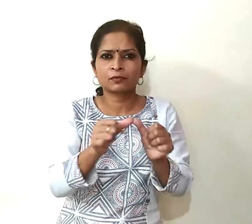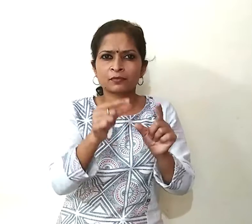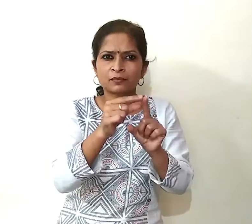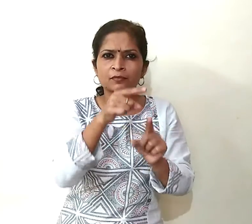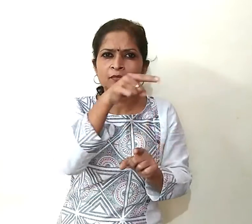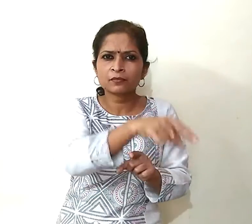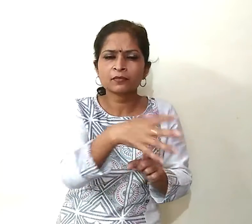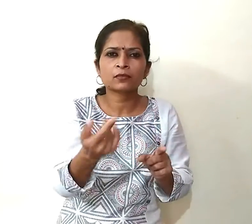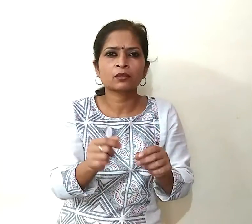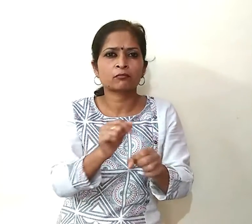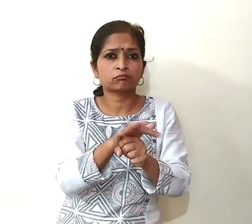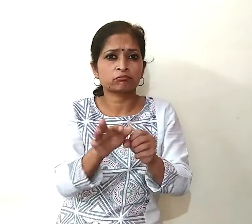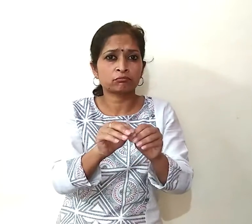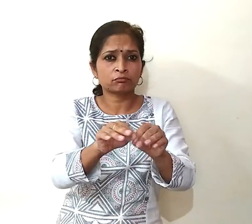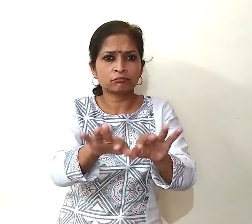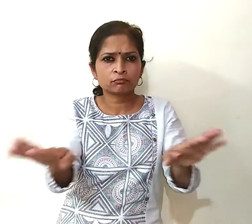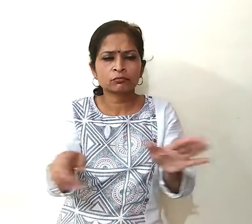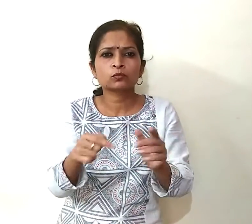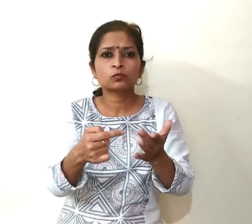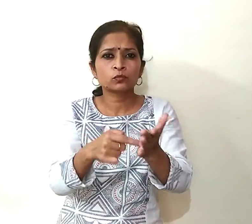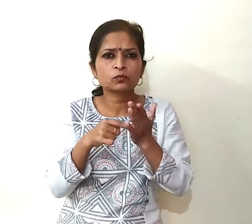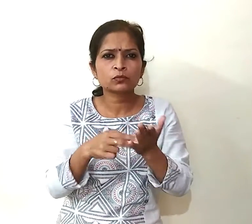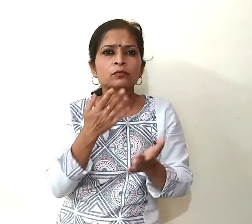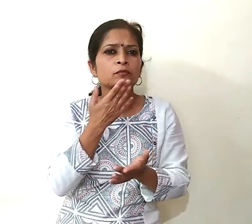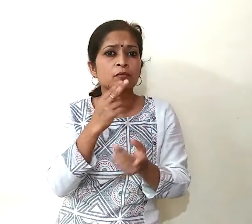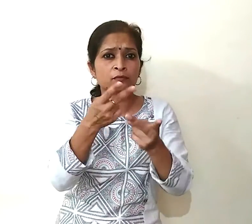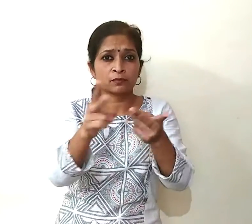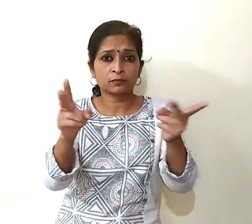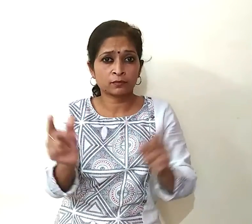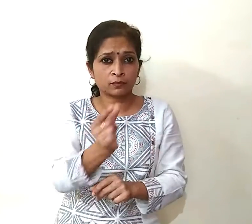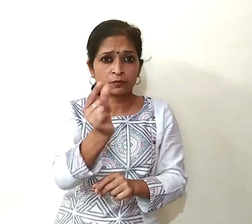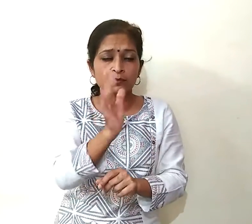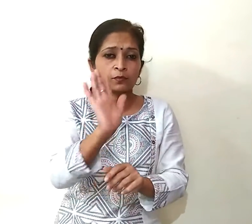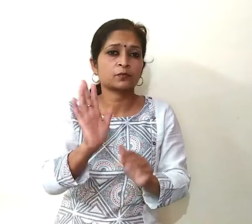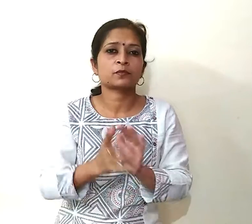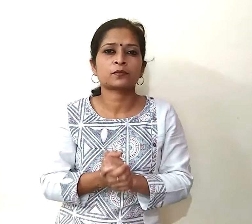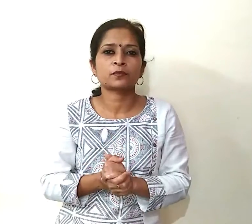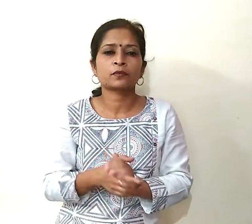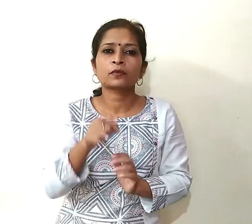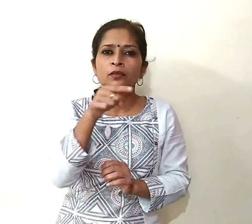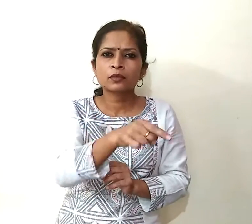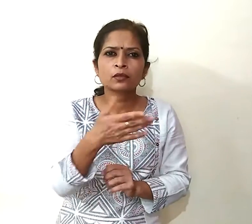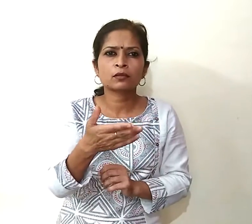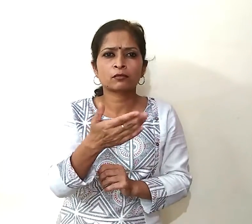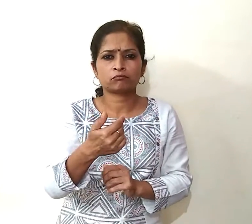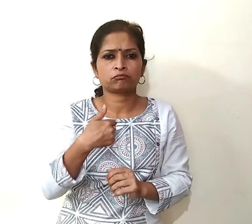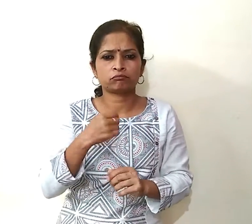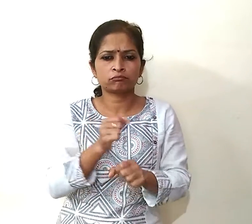आप में संक्रमन को दिखाने के लिए कई तरह के रंगों के कोड का उप्योग किया गया है ये आपके कोरोणा वाइरस से